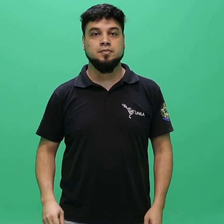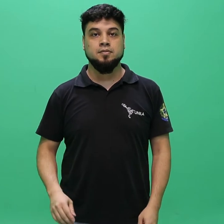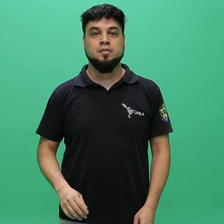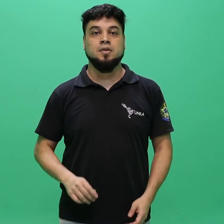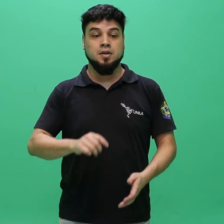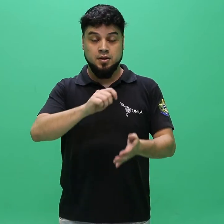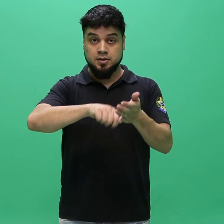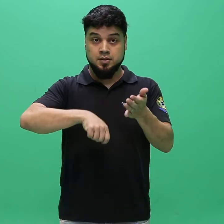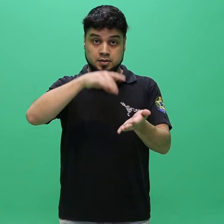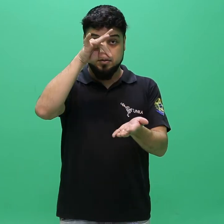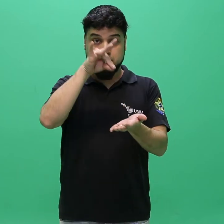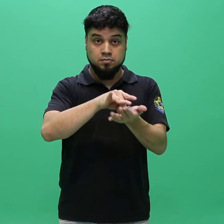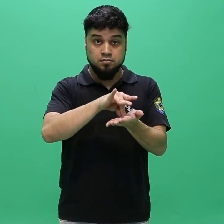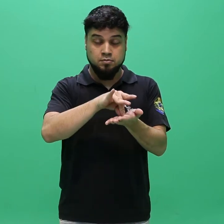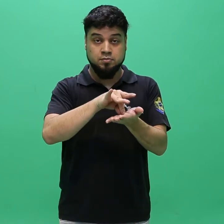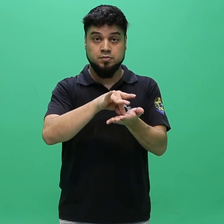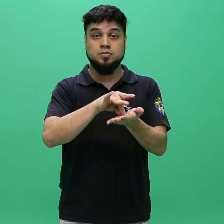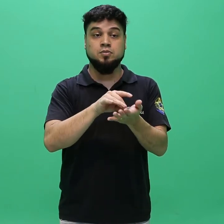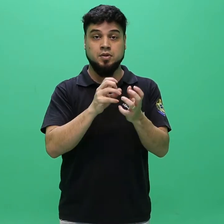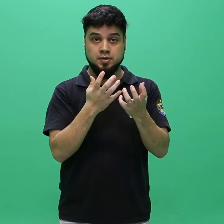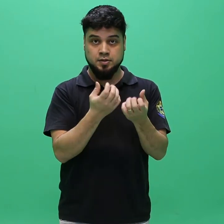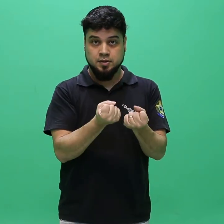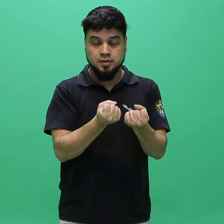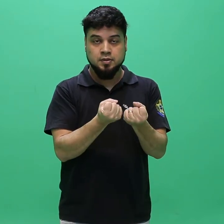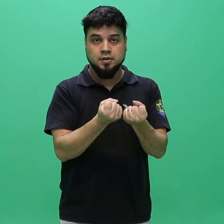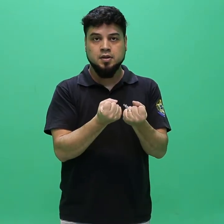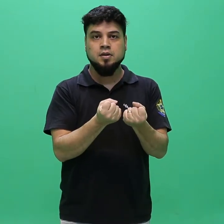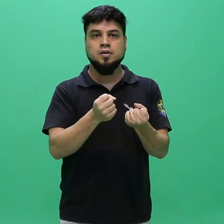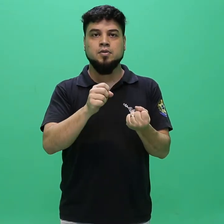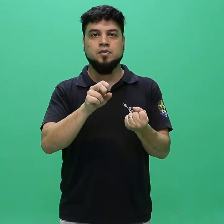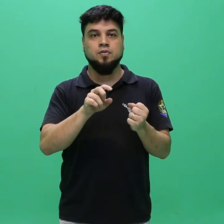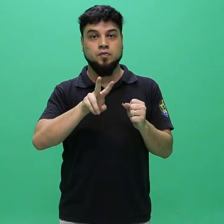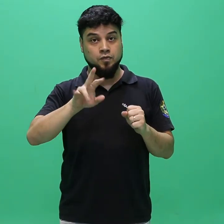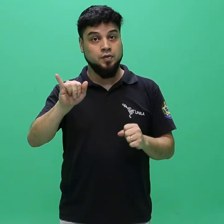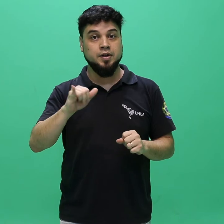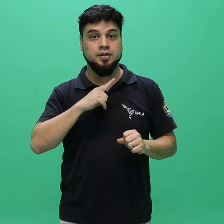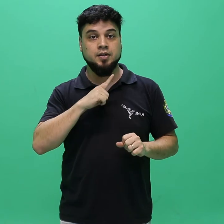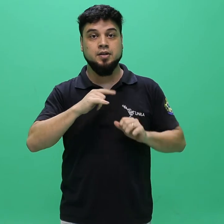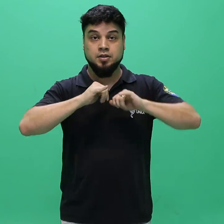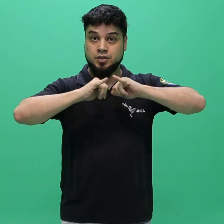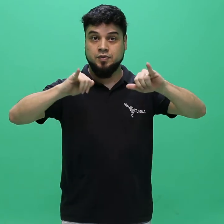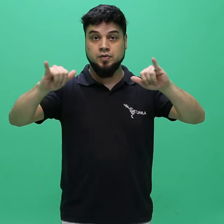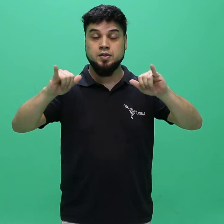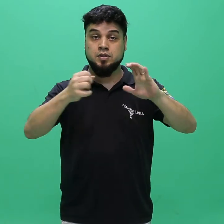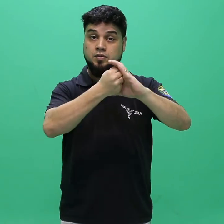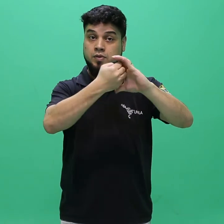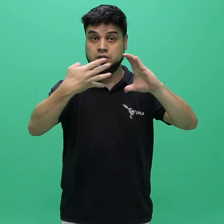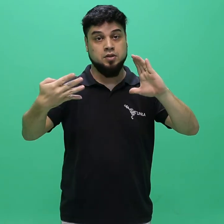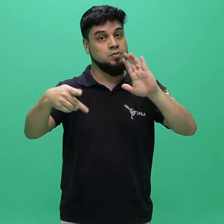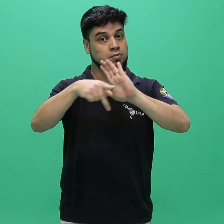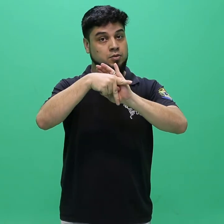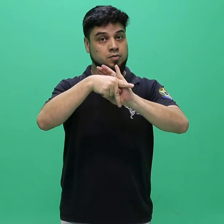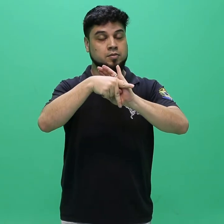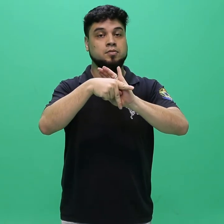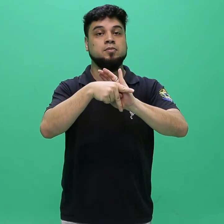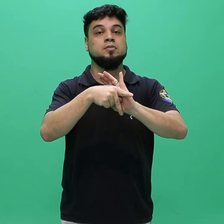homologação das inscrições será divulgada por meio de edital próprio, a ser publicado na data